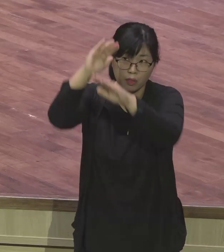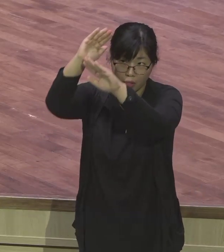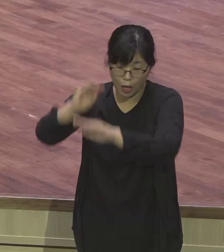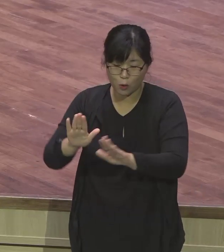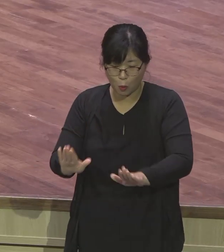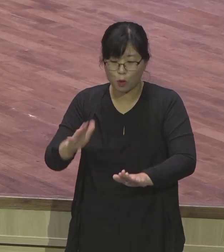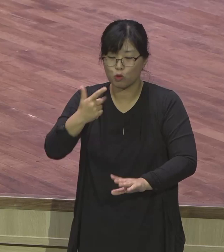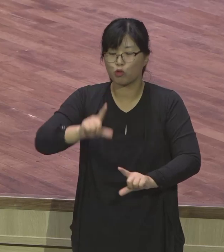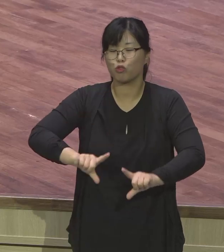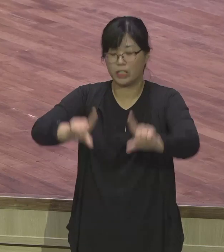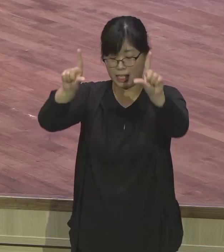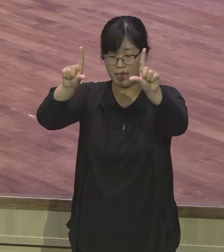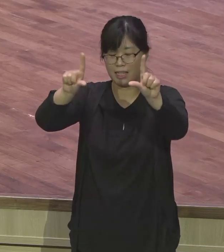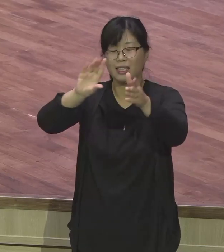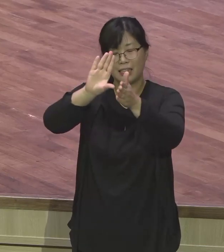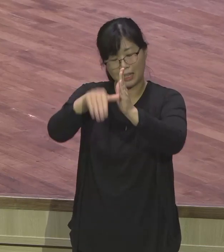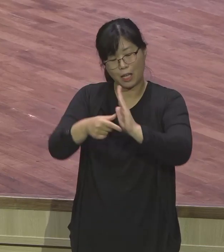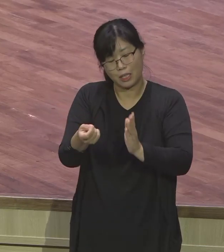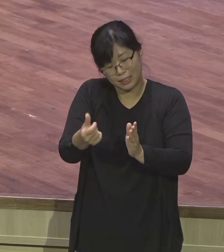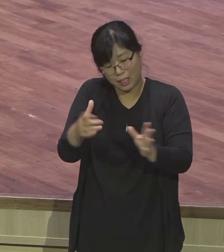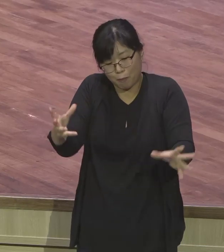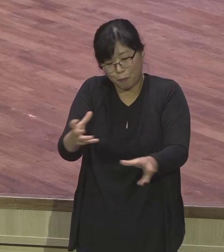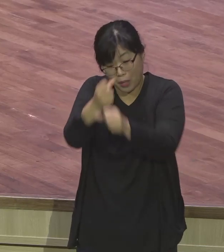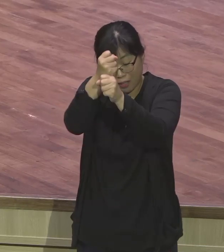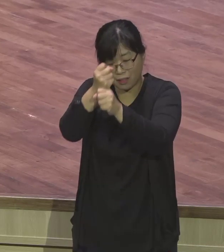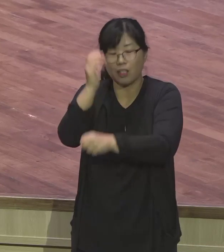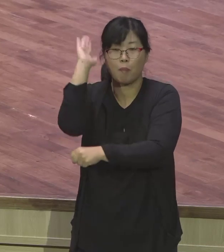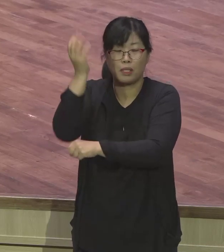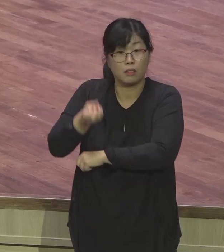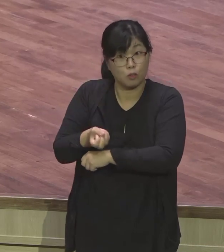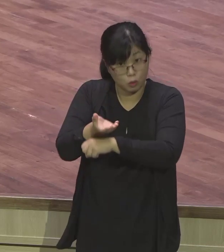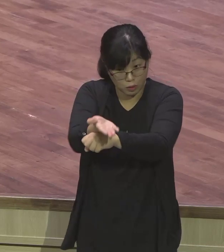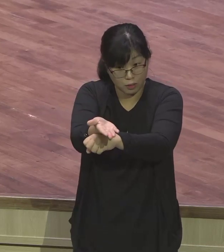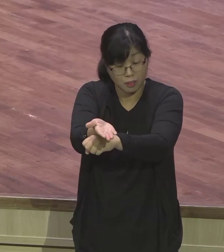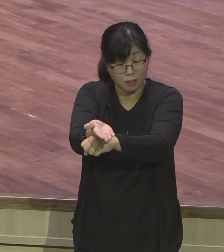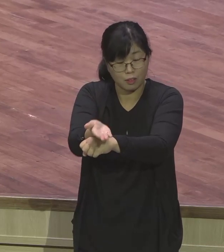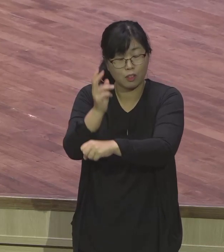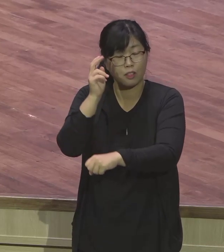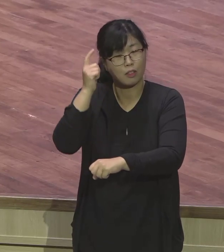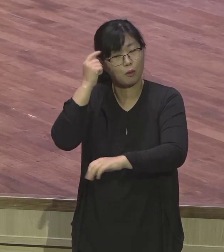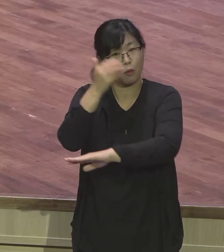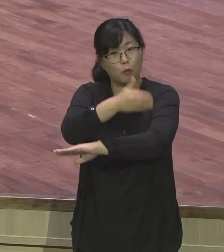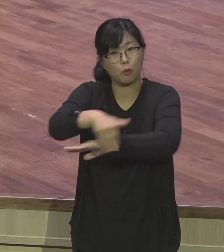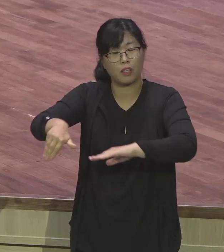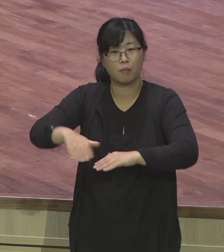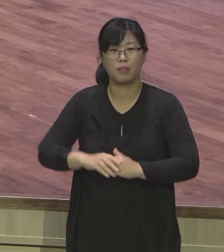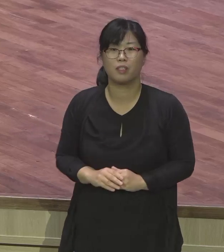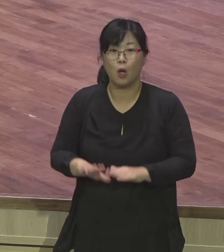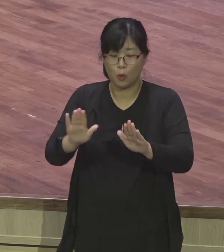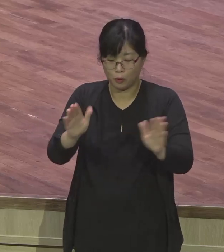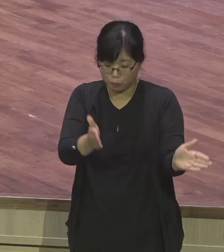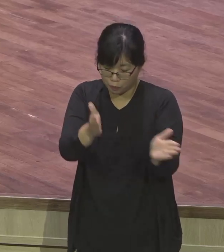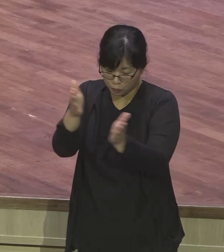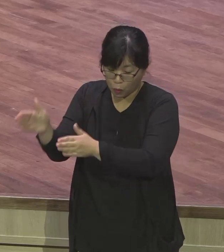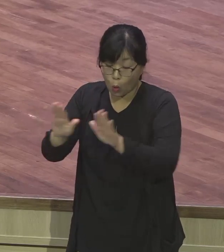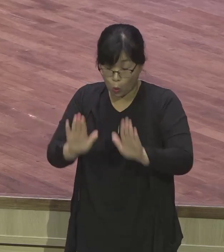요셉이 걸어갔던 은약의 여정을 우리가 지금 마지막으로 장식의 속에 살펴보고 있습니다. 성장에서